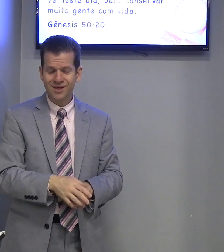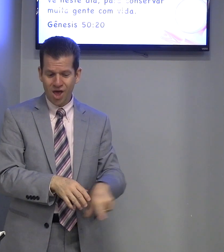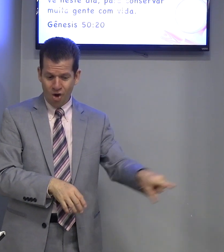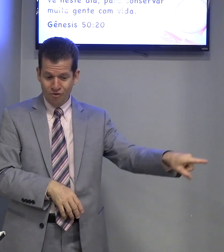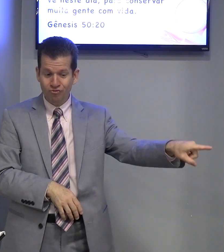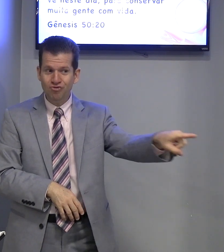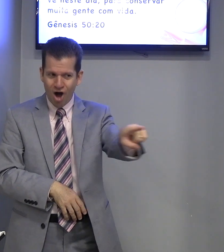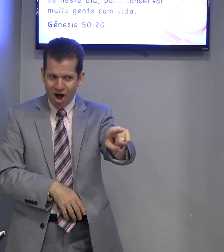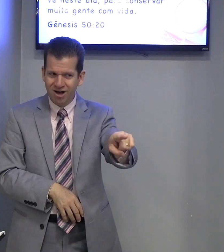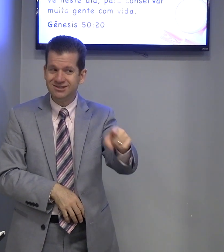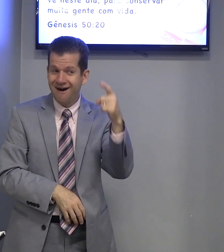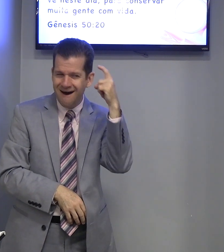Melhor,